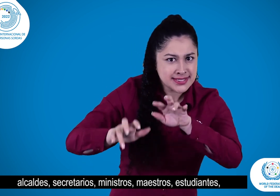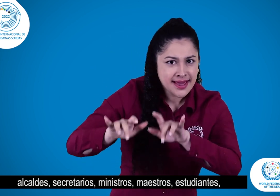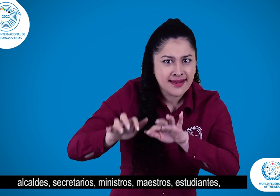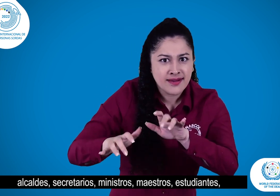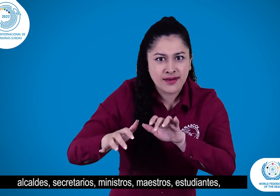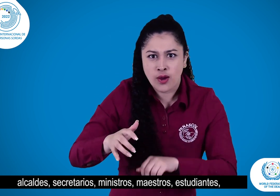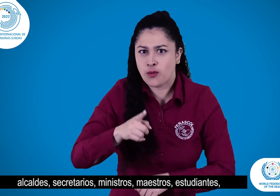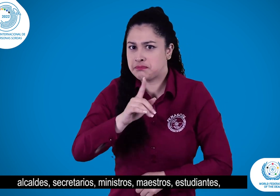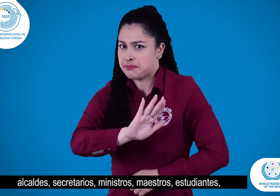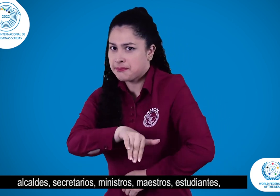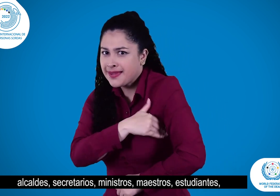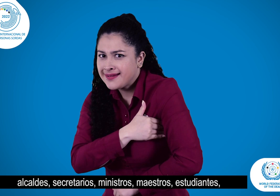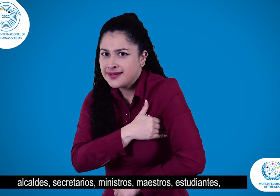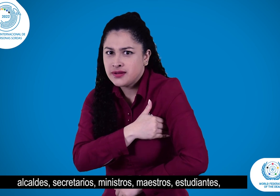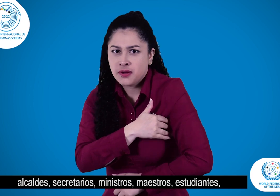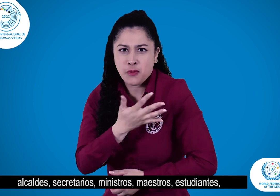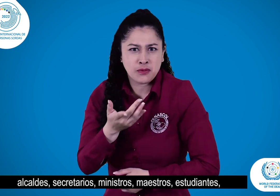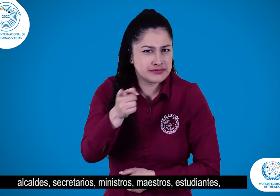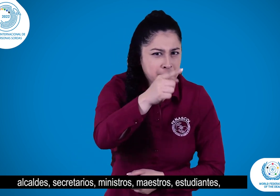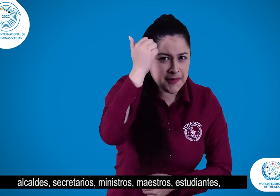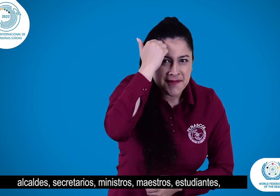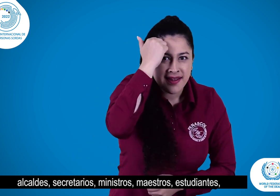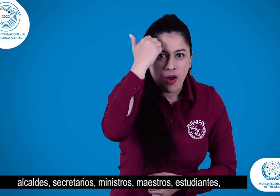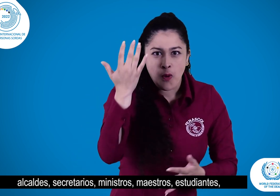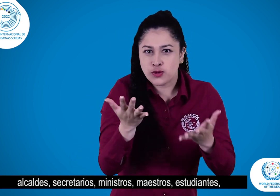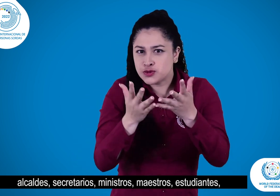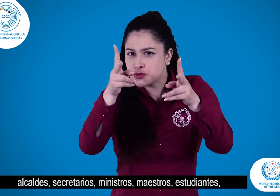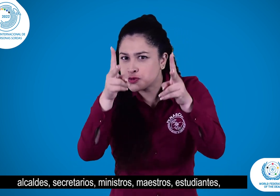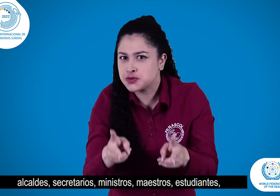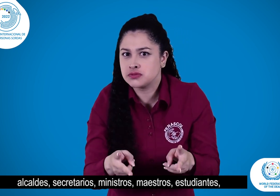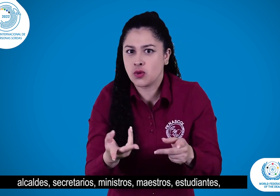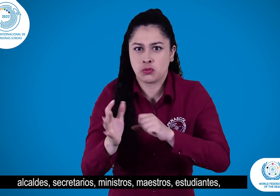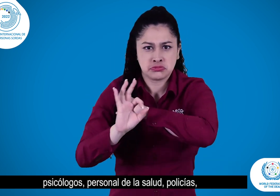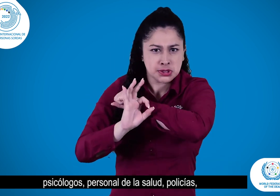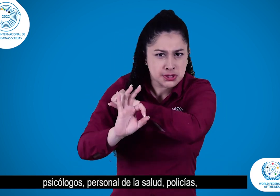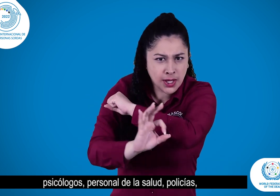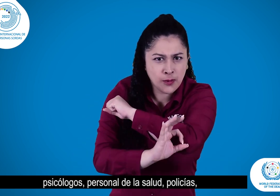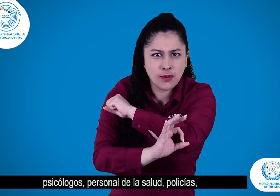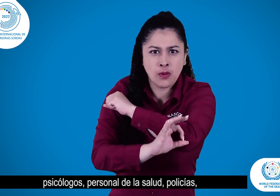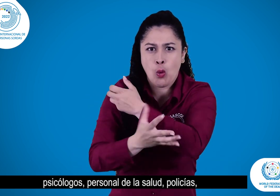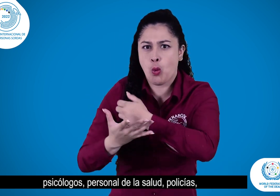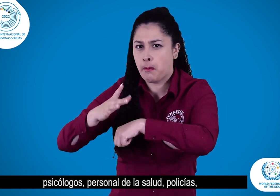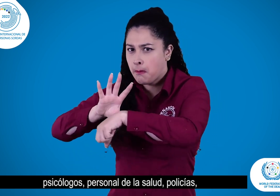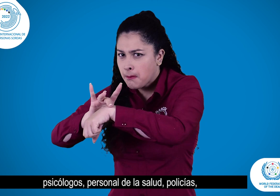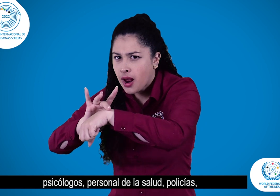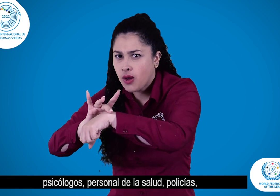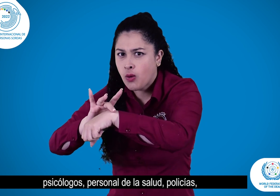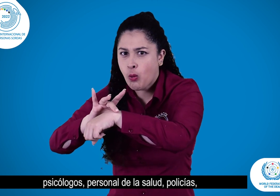secretarios, ministros, maestros, estudiantes, psicólogos. Personal de la Salud,